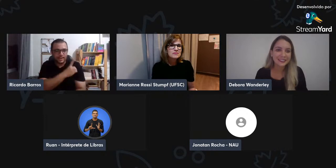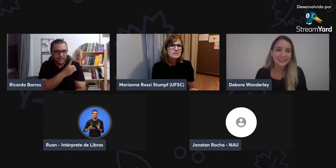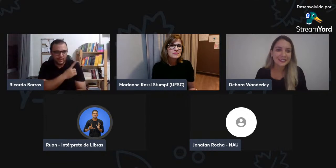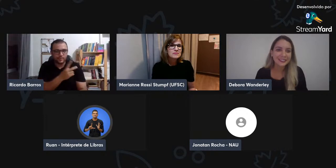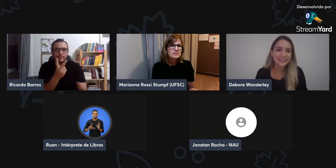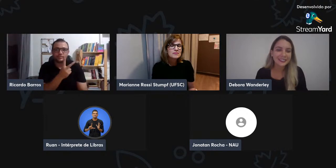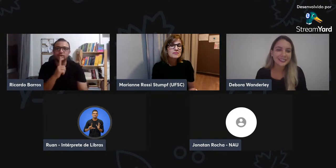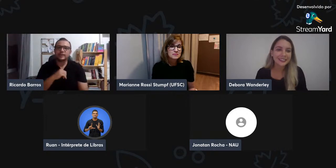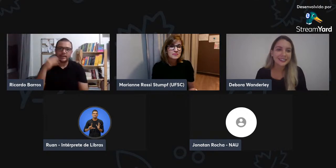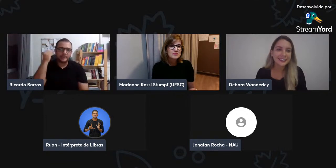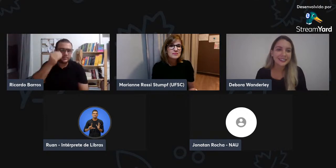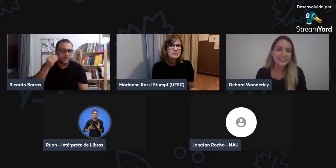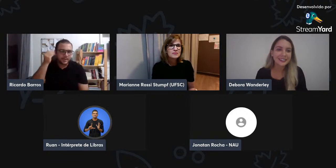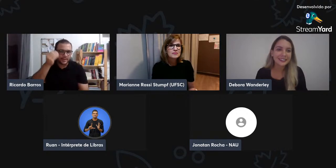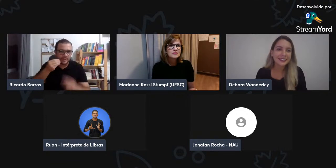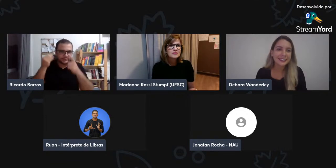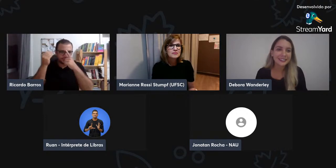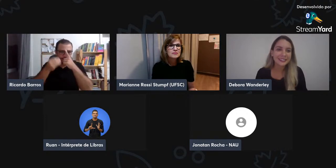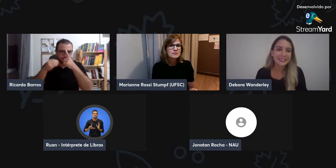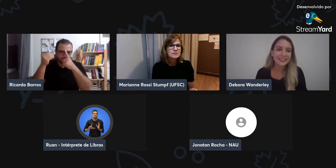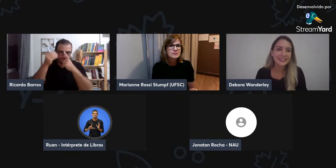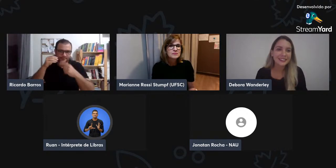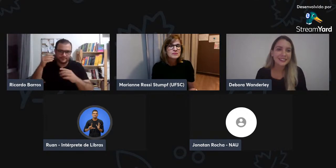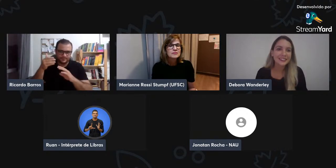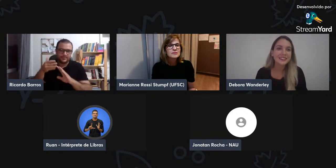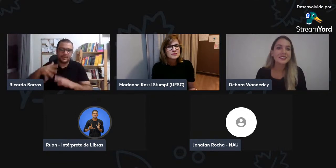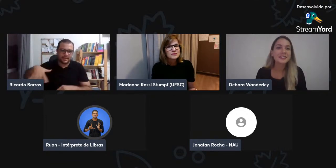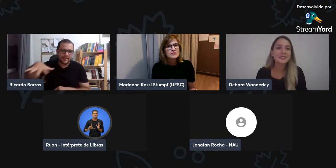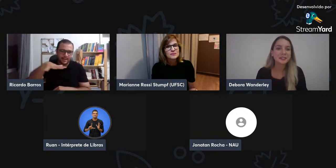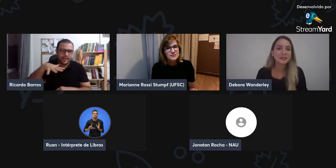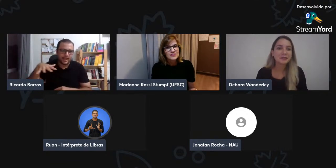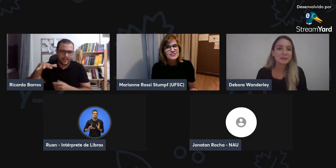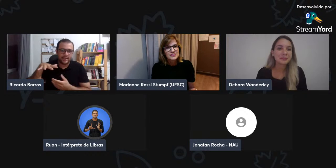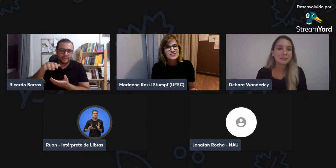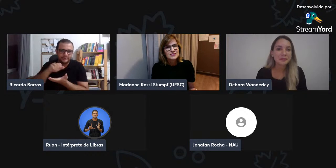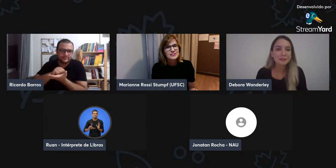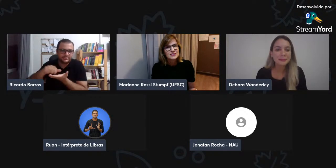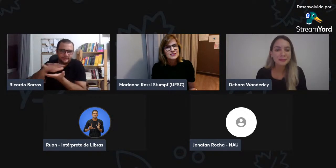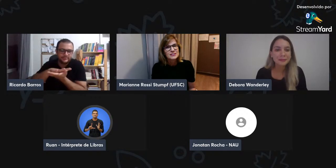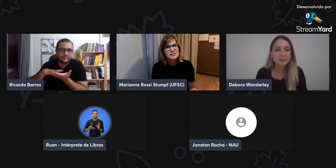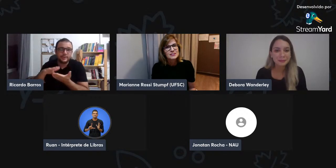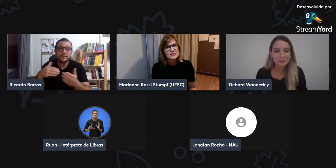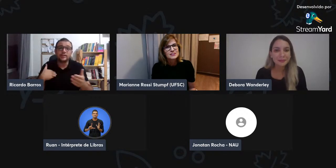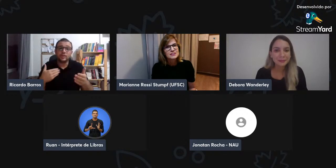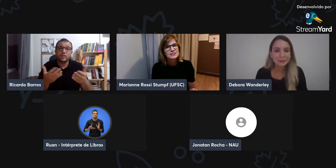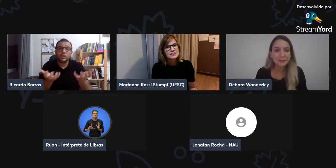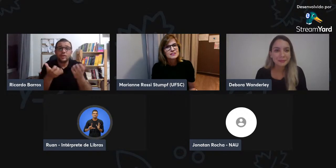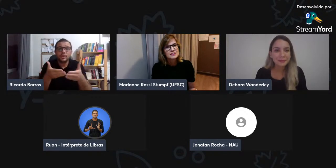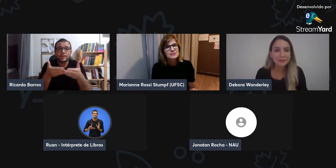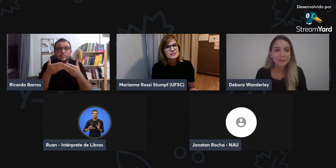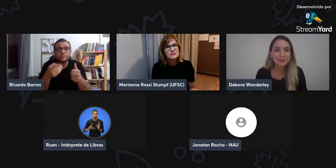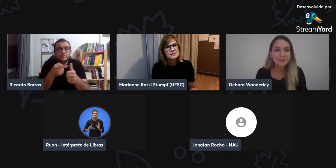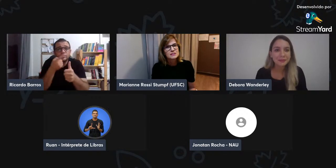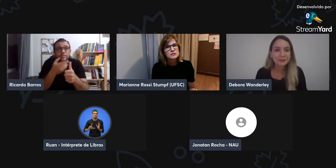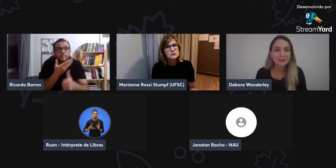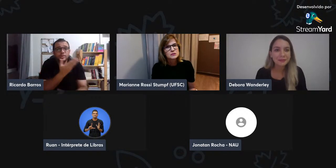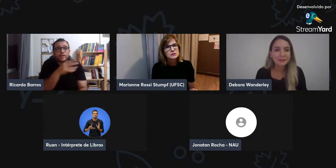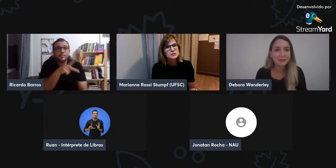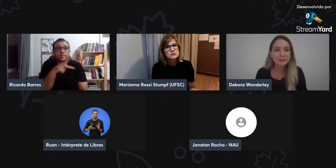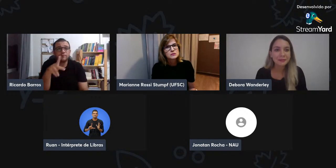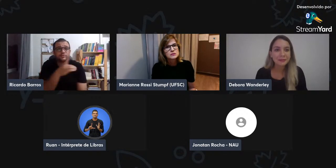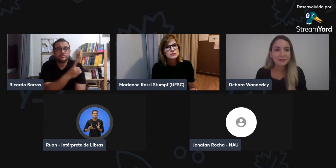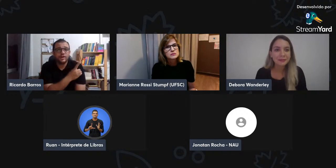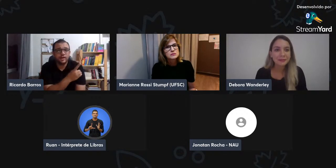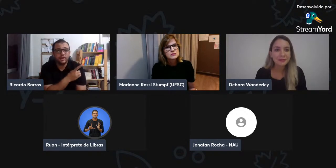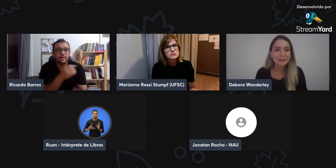a professora Mariane e também a professora Débora têm muita experiência com Sign and Write, com a escrita de sinais, muita experiência nessa área.